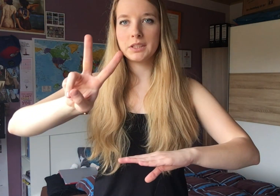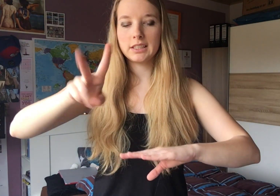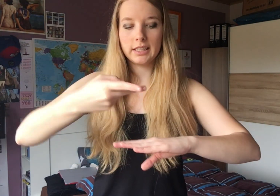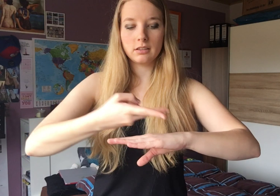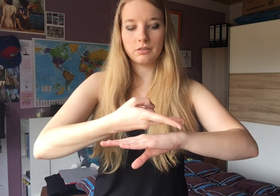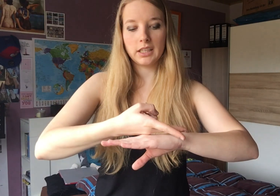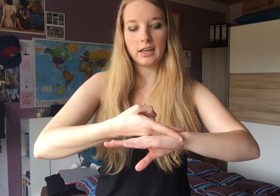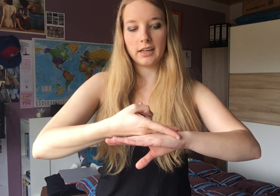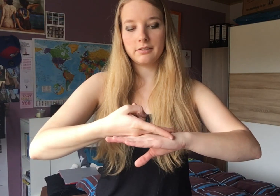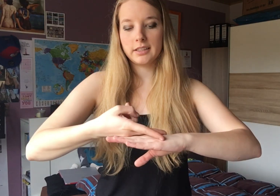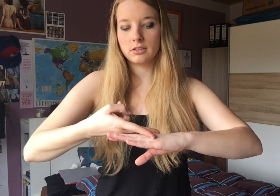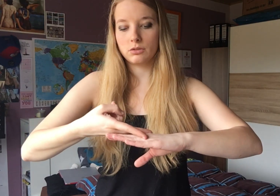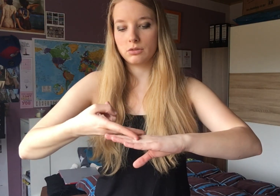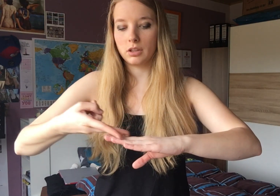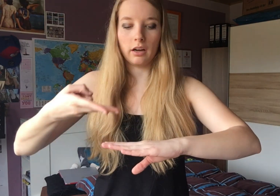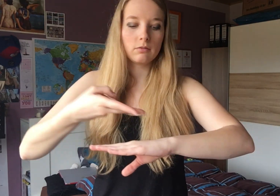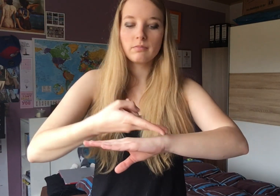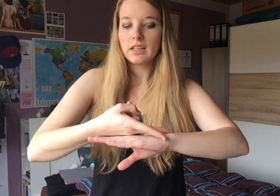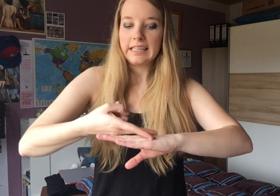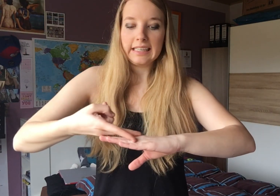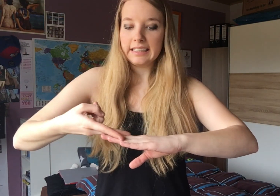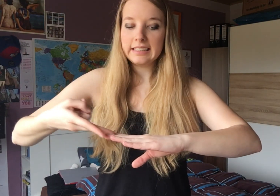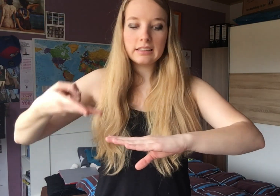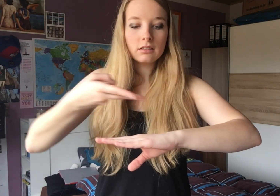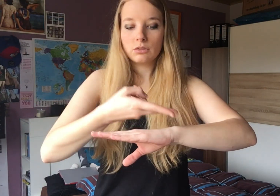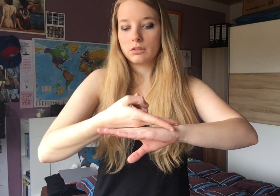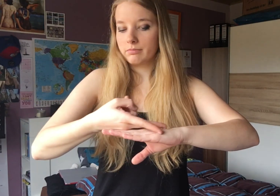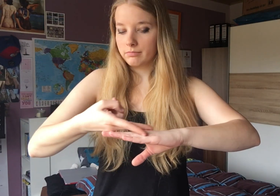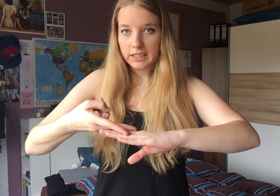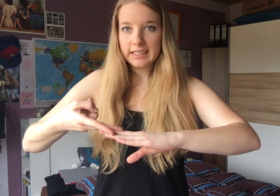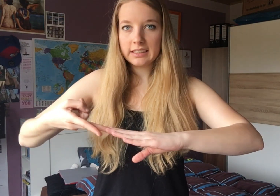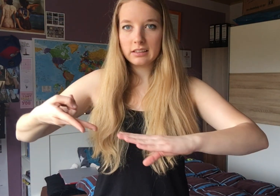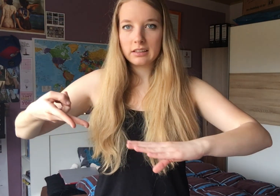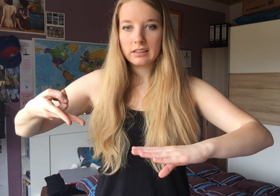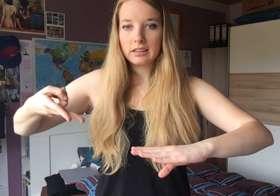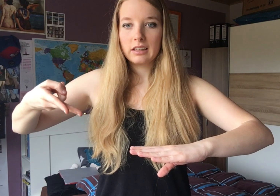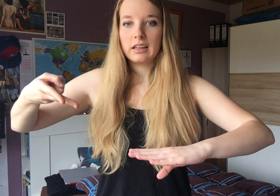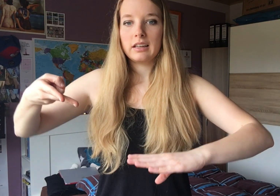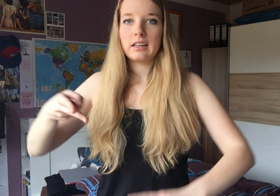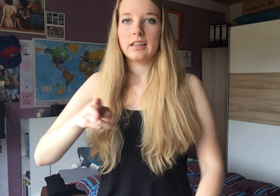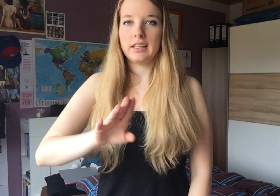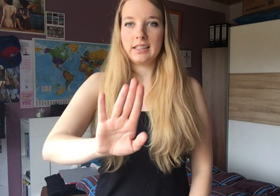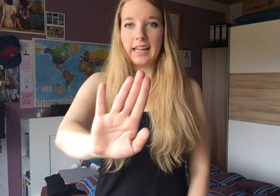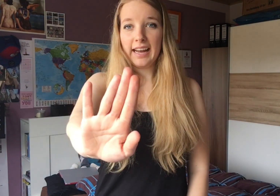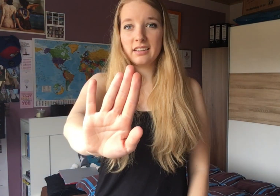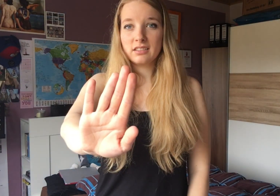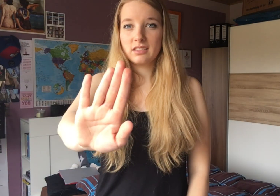deinem